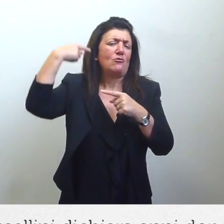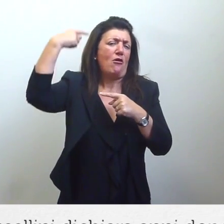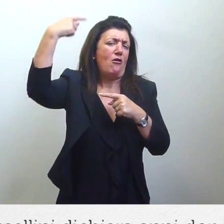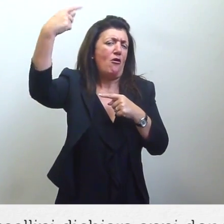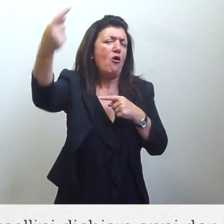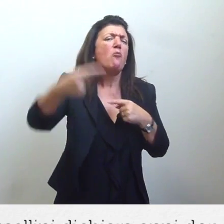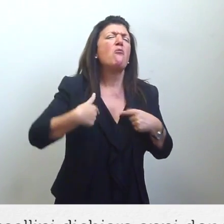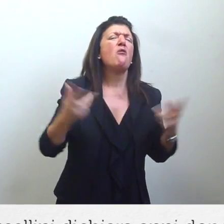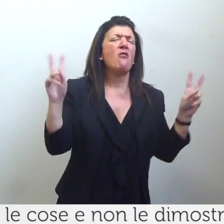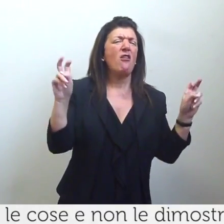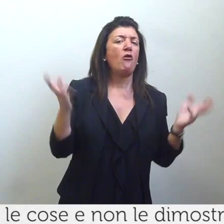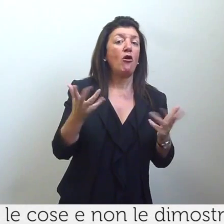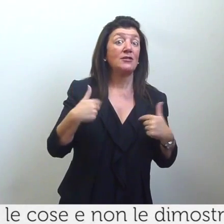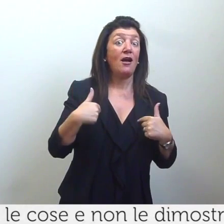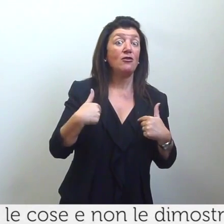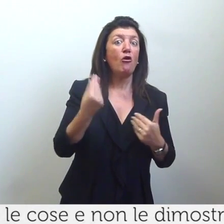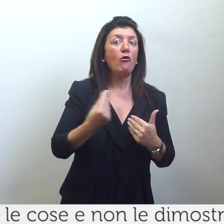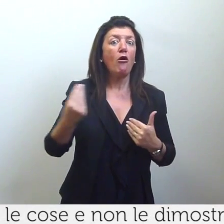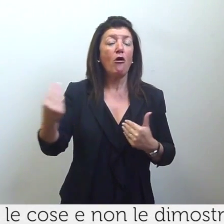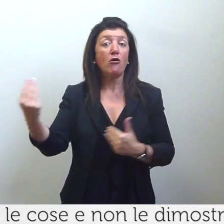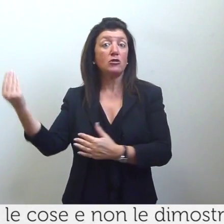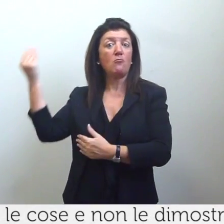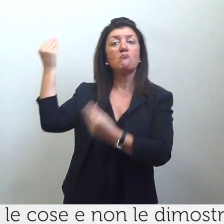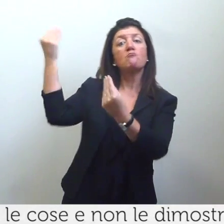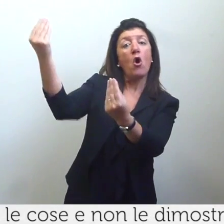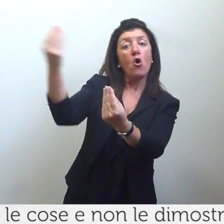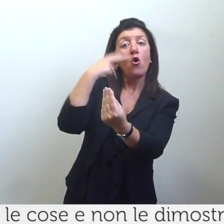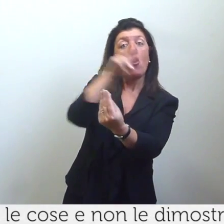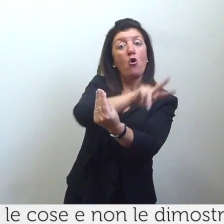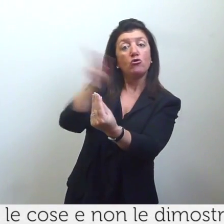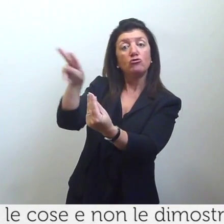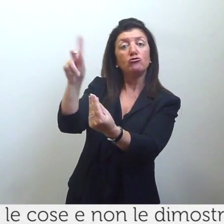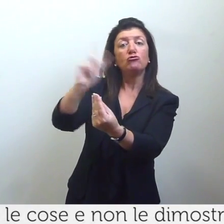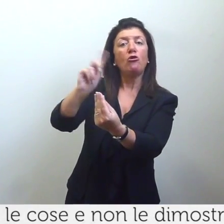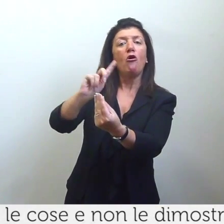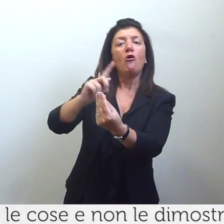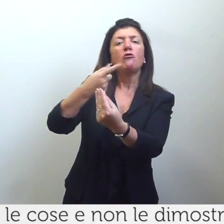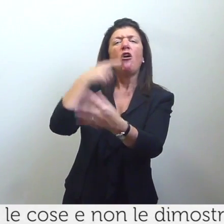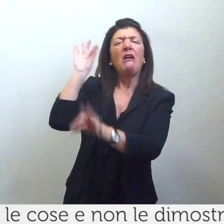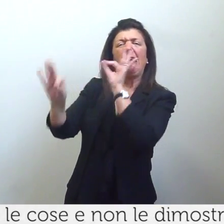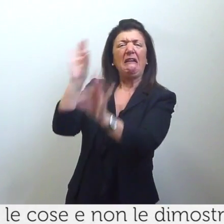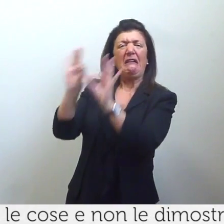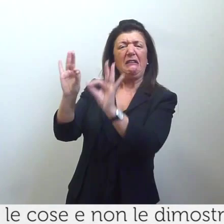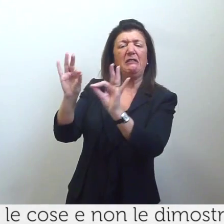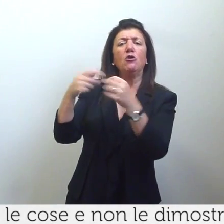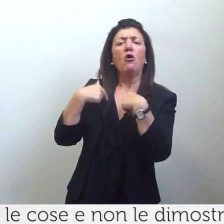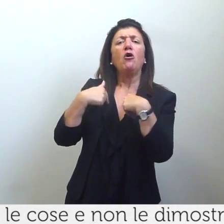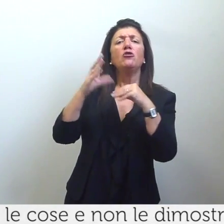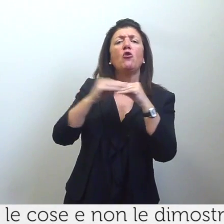mostro le cose e non le dimostro faccio un lavoro di ricostruzione punto e basta